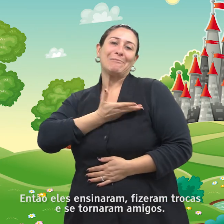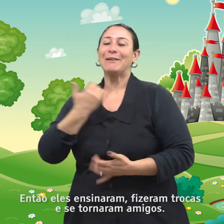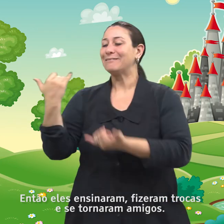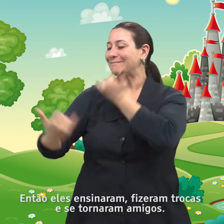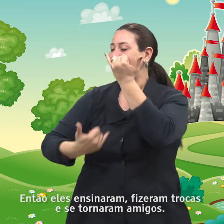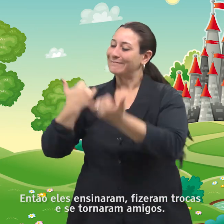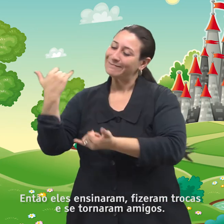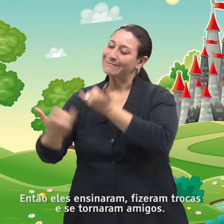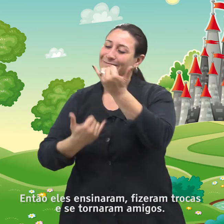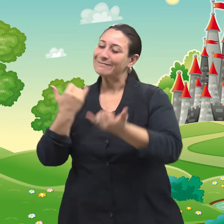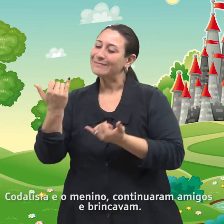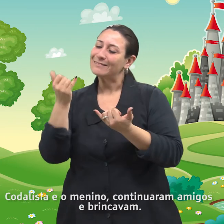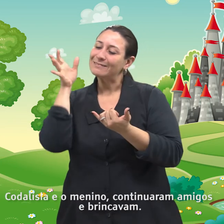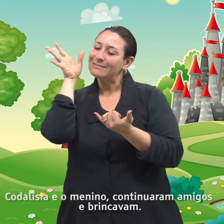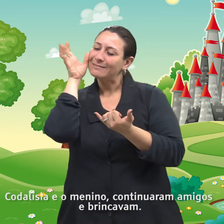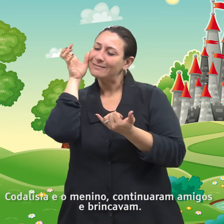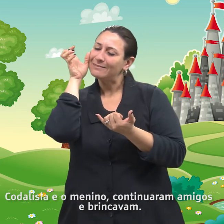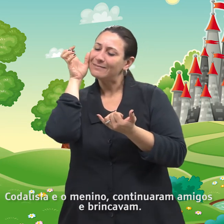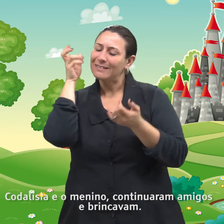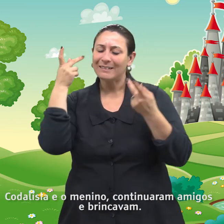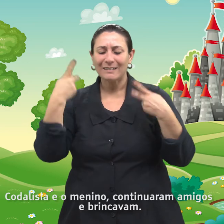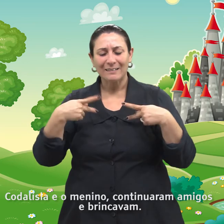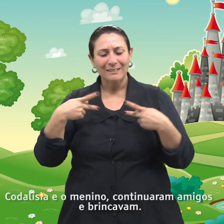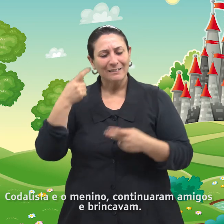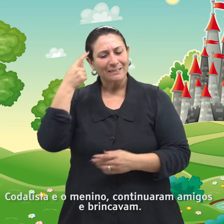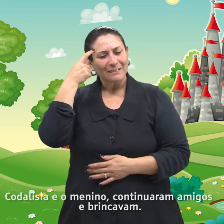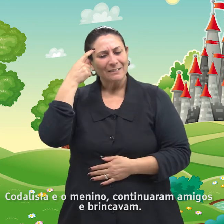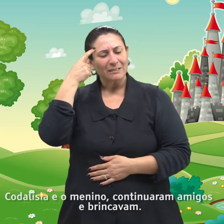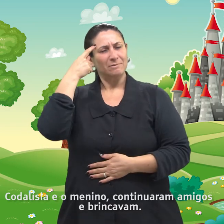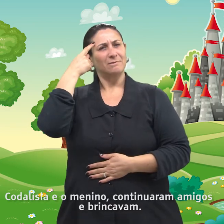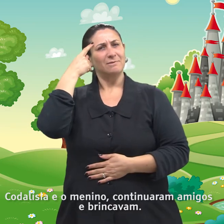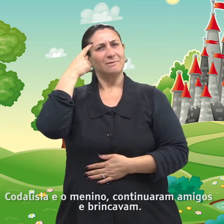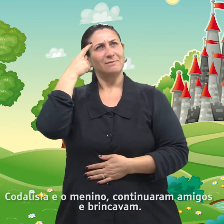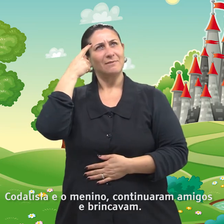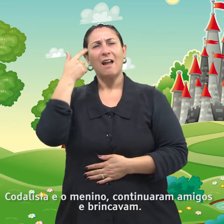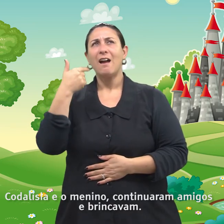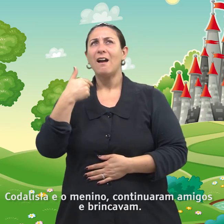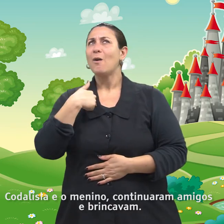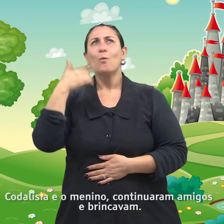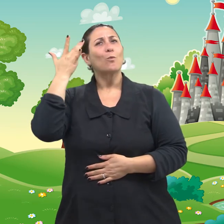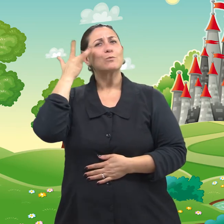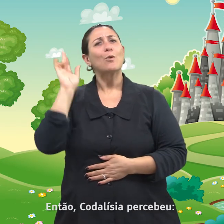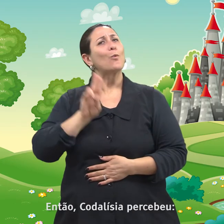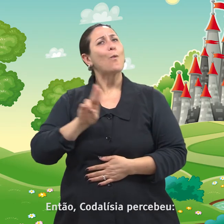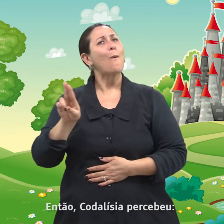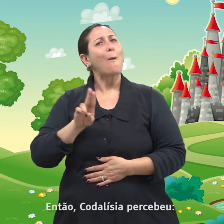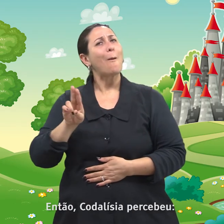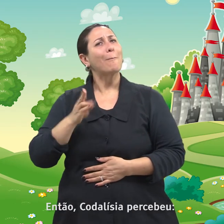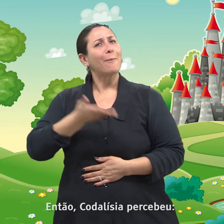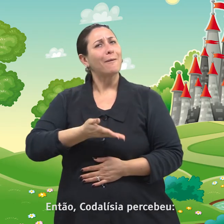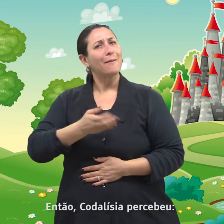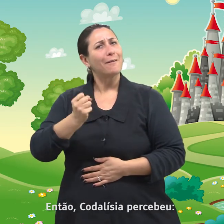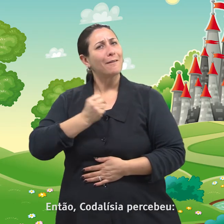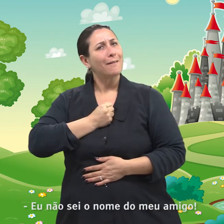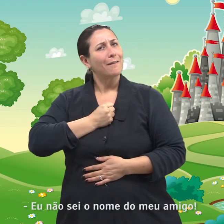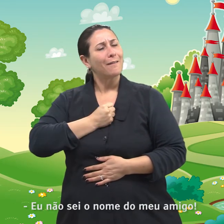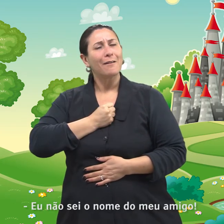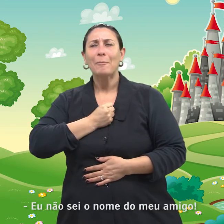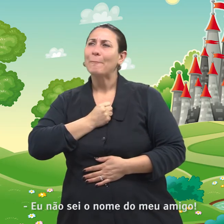tornaram amigos. Codalísia e o menino continuaram amigos e brincavam. Então, Codalísia percebeu. Eu não sei